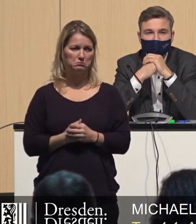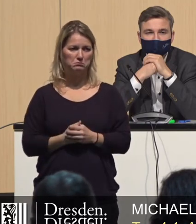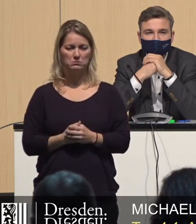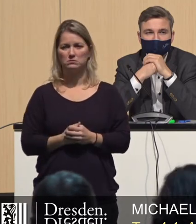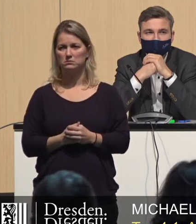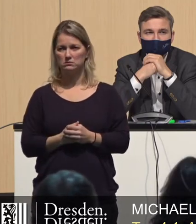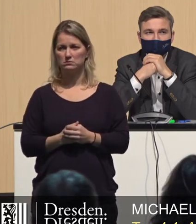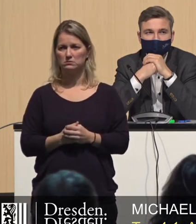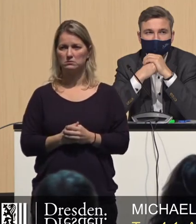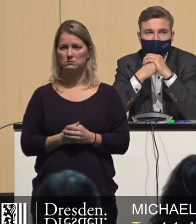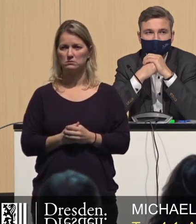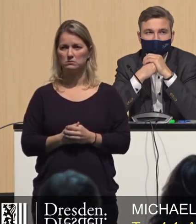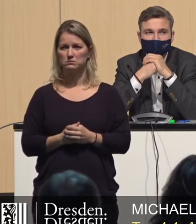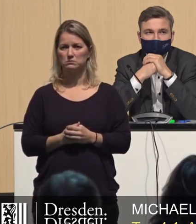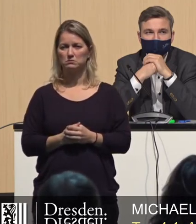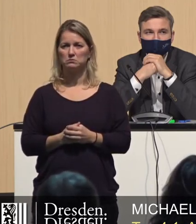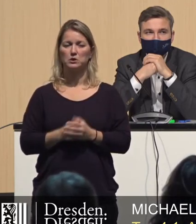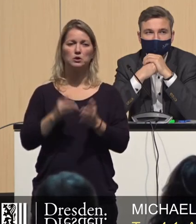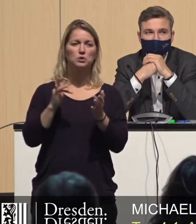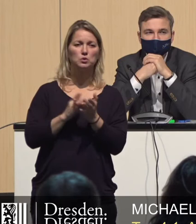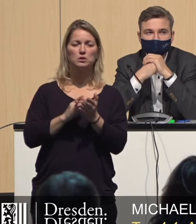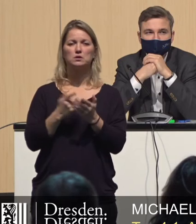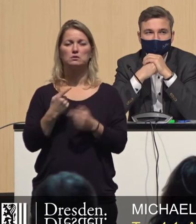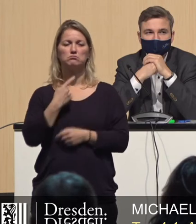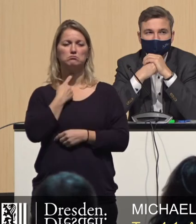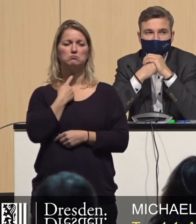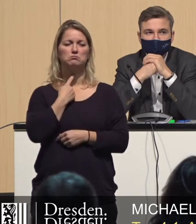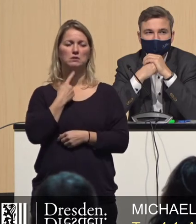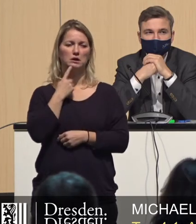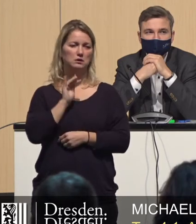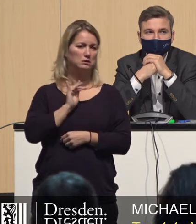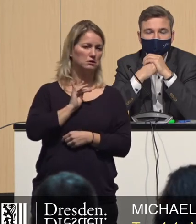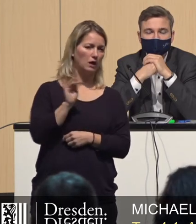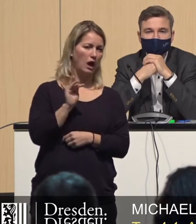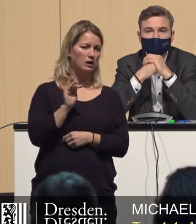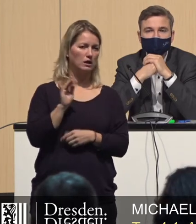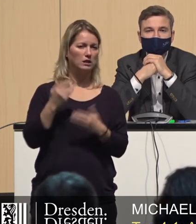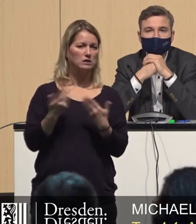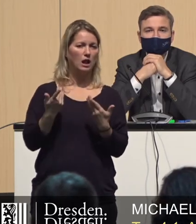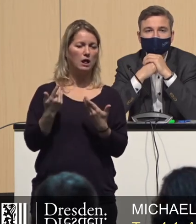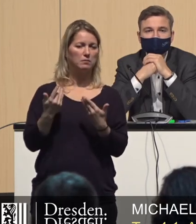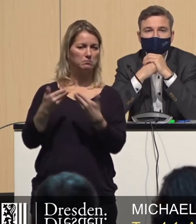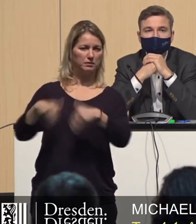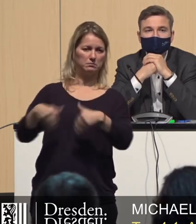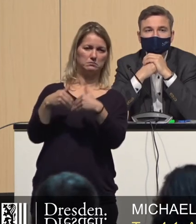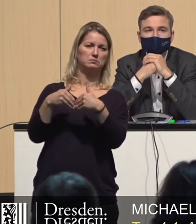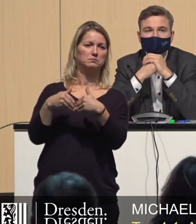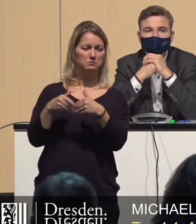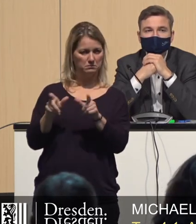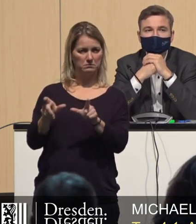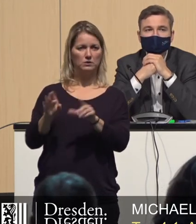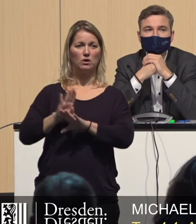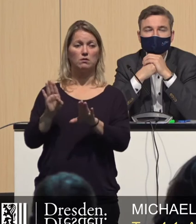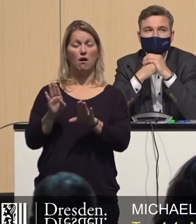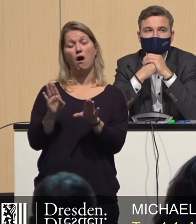ihn nicht durch Gegenstimme hier aufhalten, aber erwarten Sie bitte auch nicht von uns,